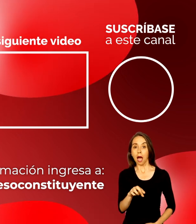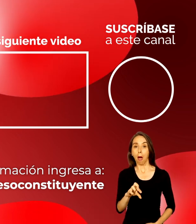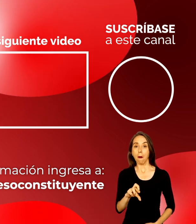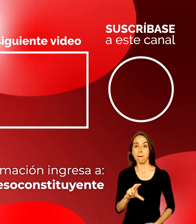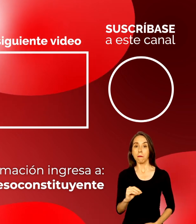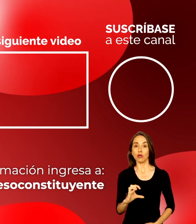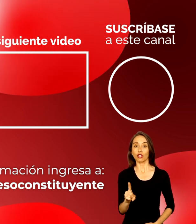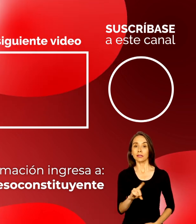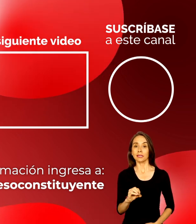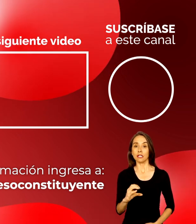constituyente.